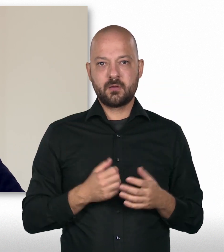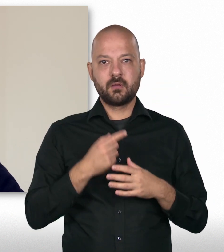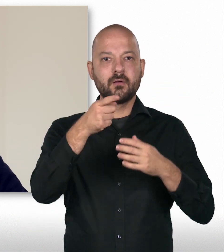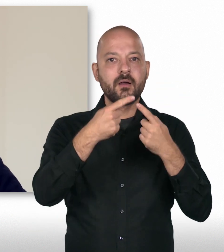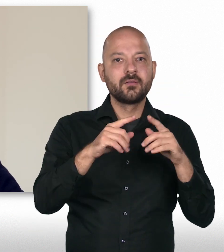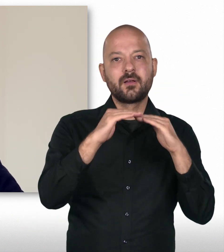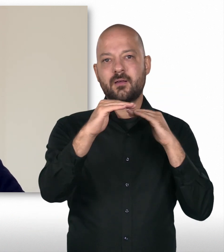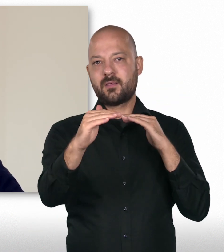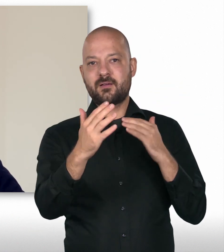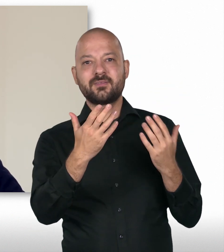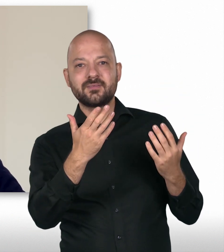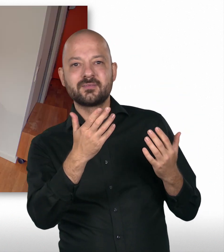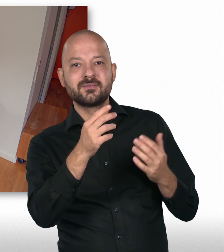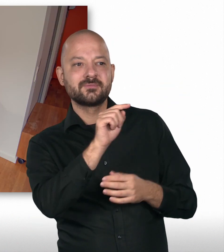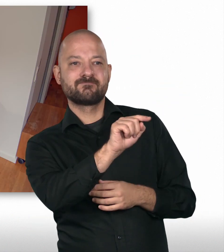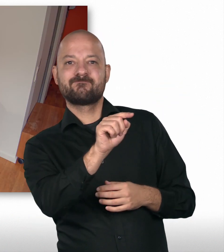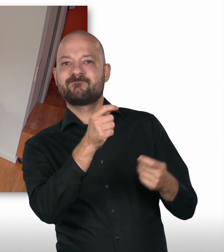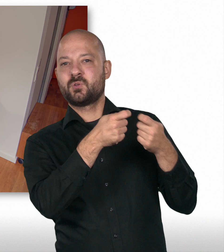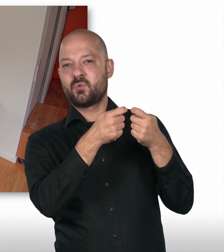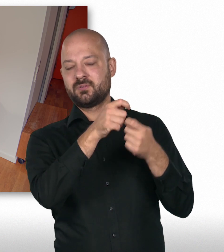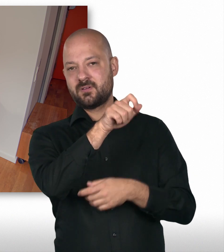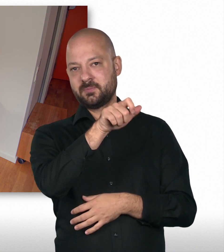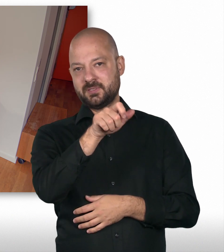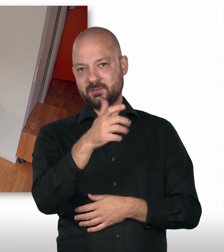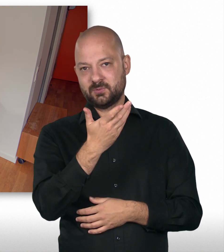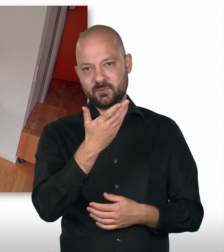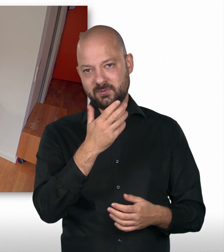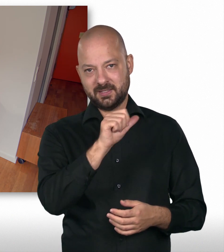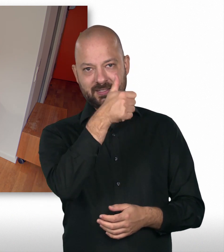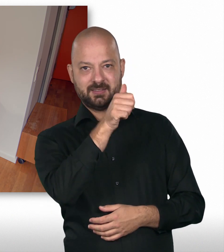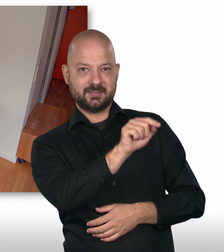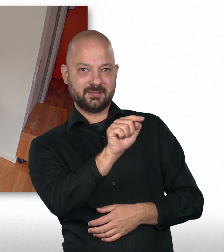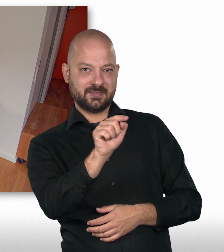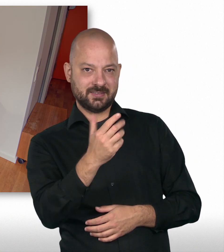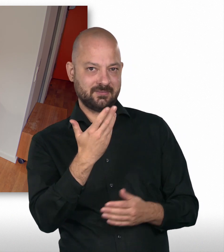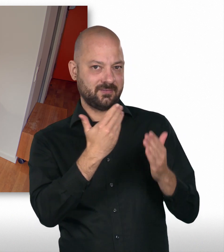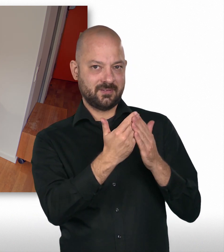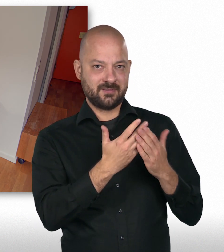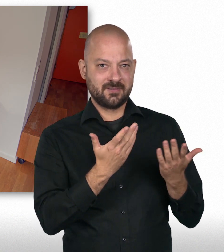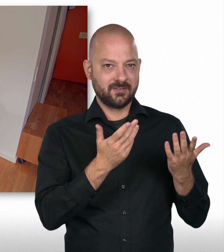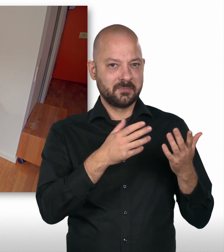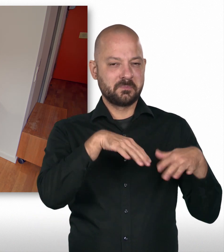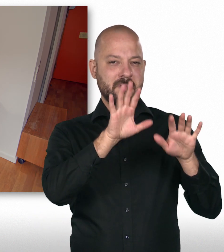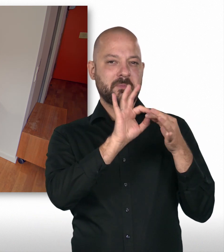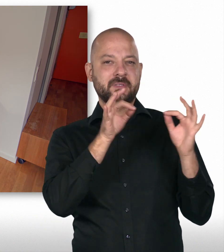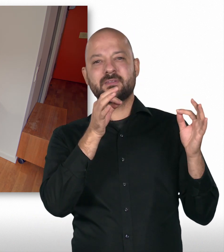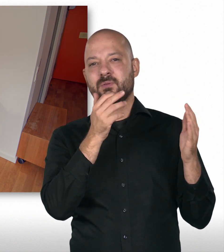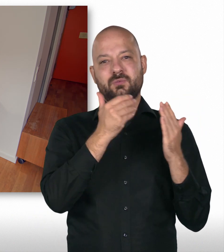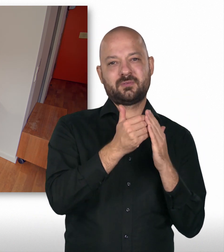weiß, dass man mit denen im Ausland ist. Und da dann die vielleicht die erste Ansprechstation sind und da quasi noch ein